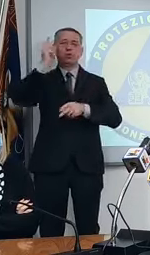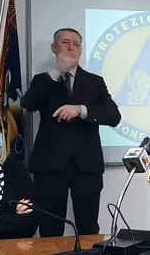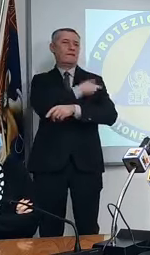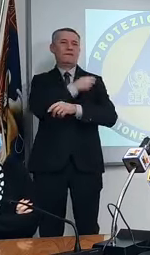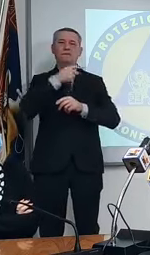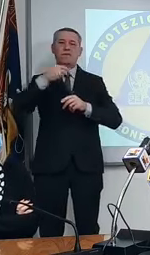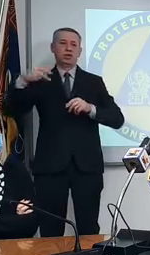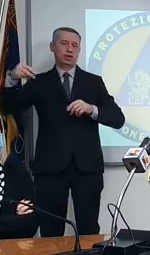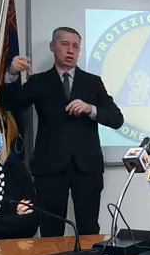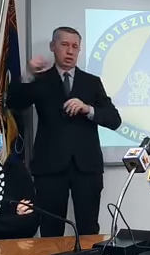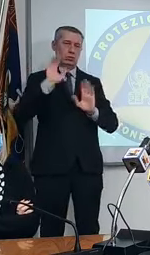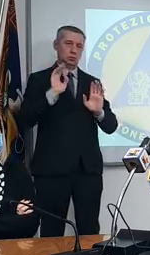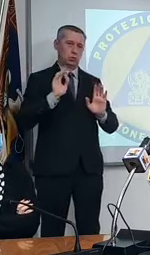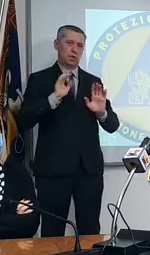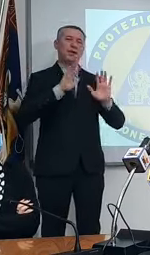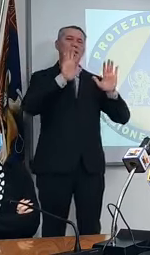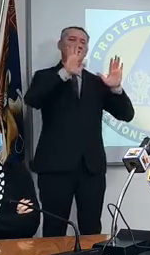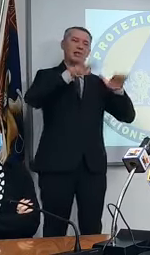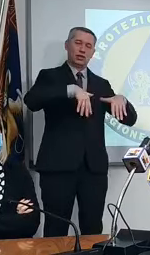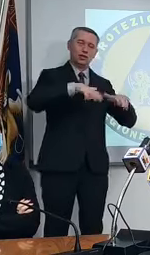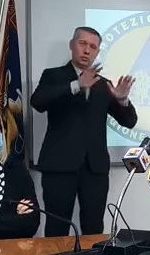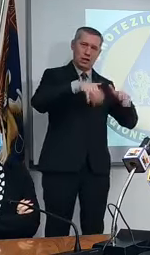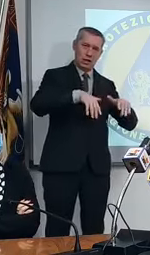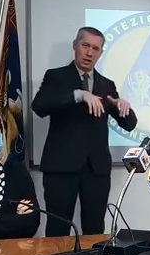vaccinazioni su 10.000 abitanti